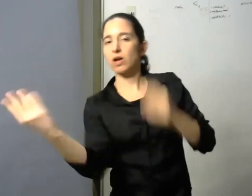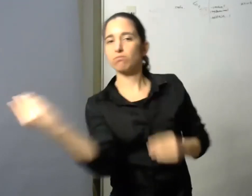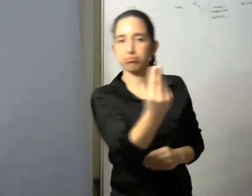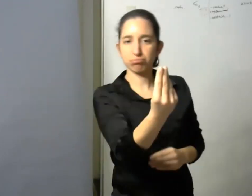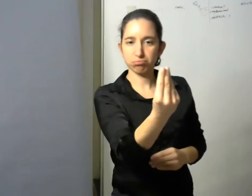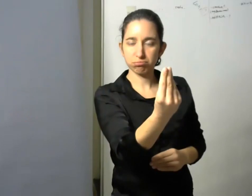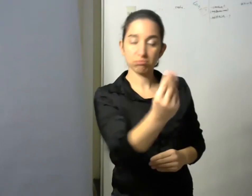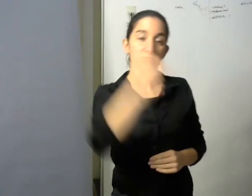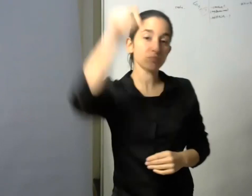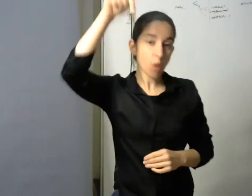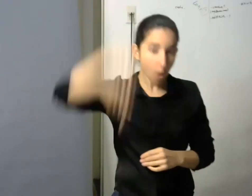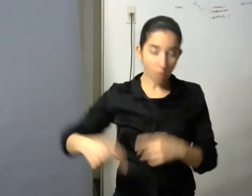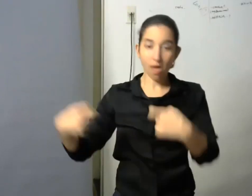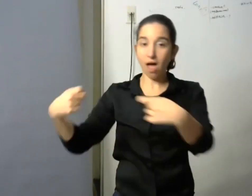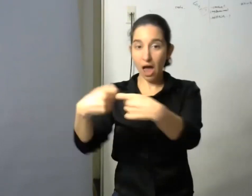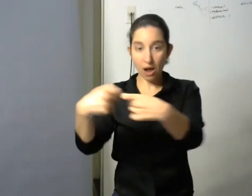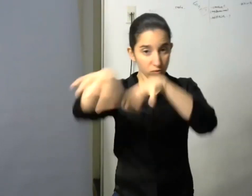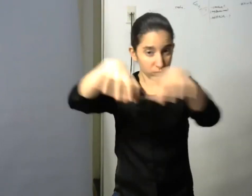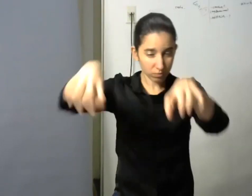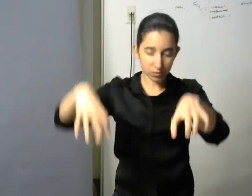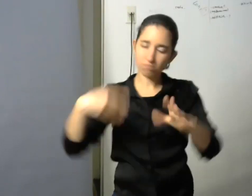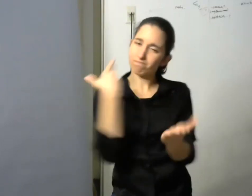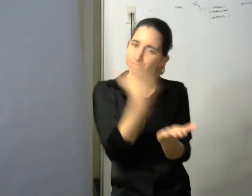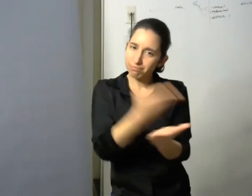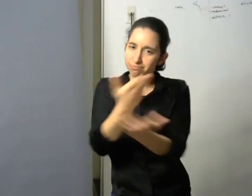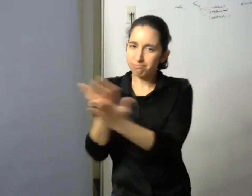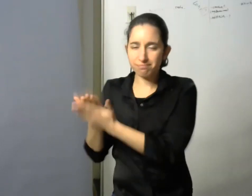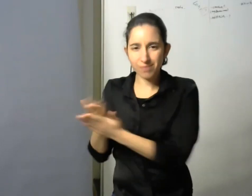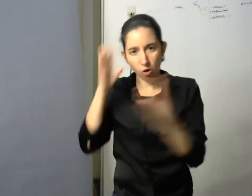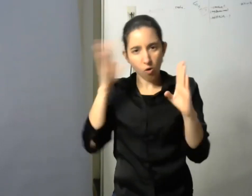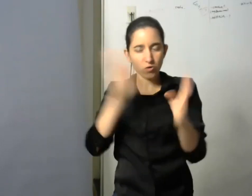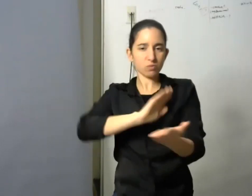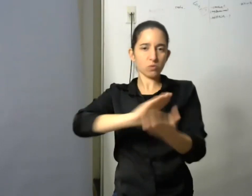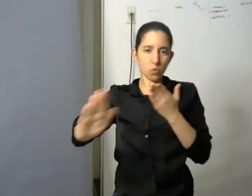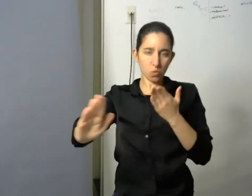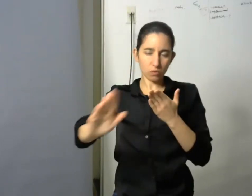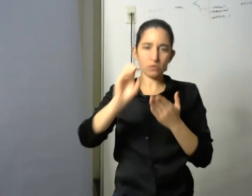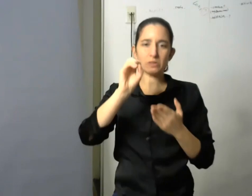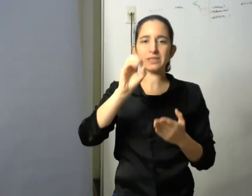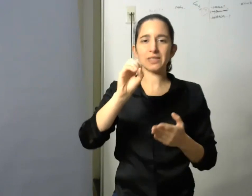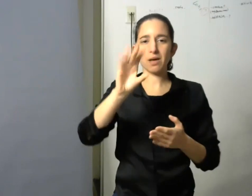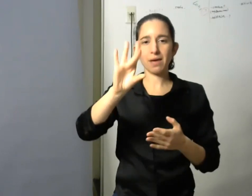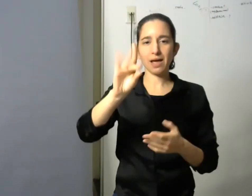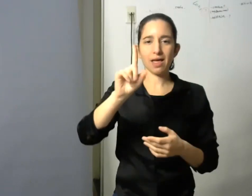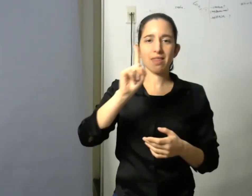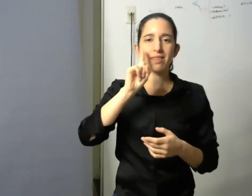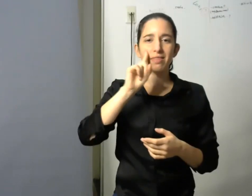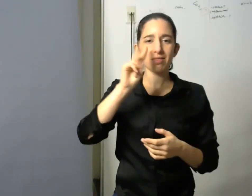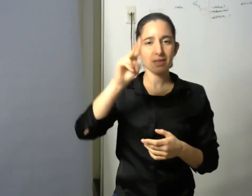hay movimientos que nos plantean el nuevo concepto que es el de diversidad funcional o sea que lo que estamos